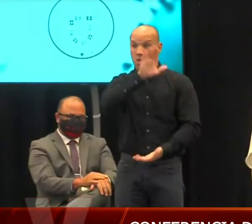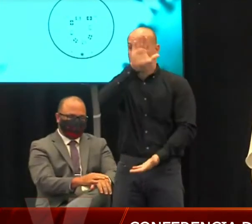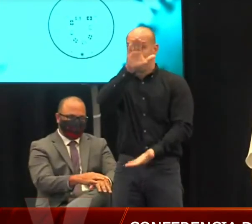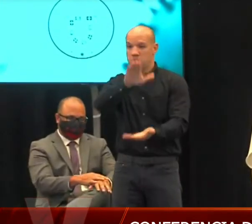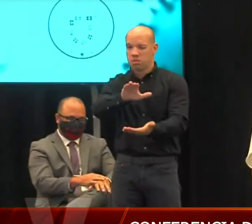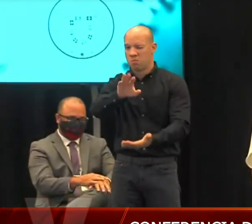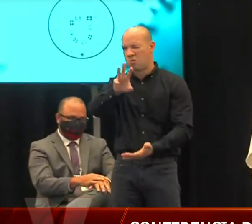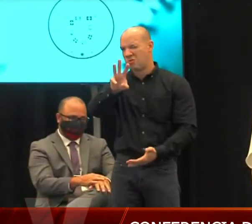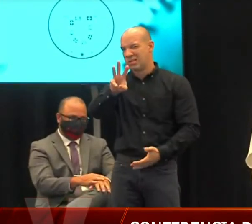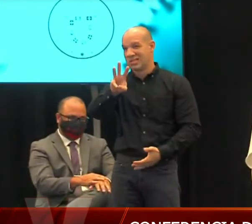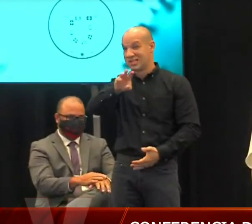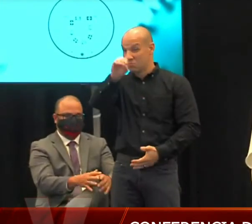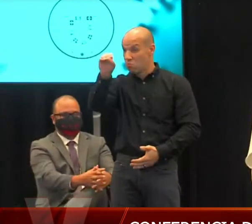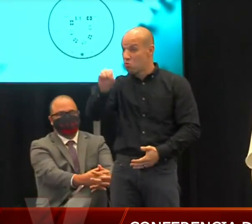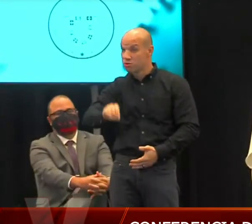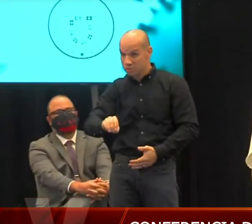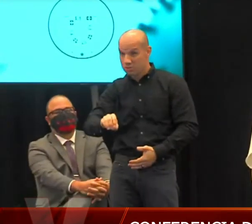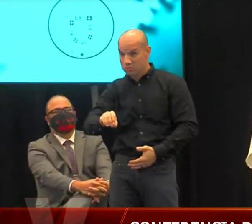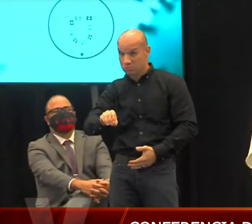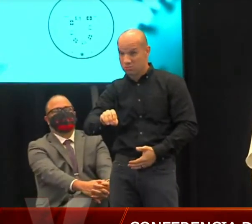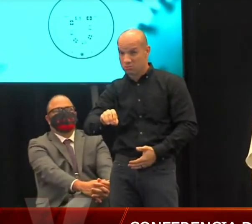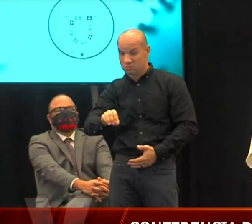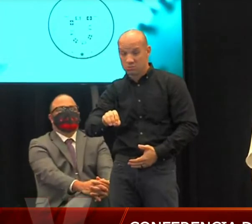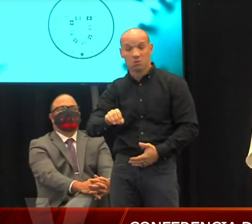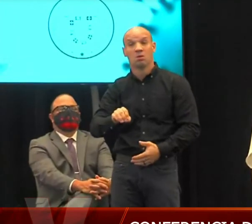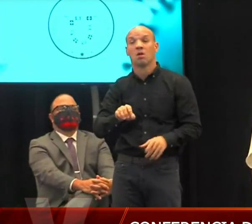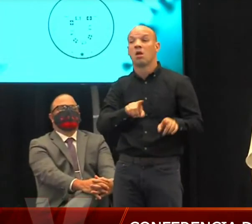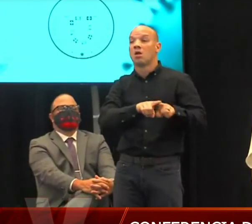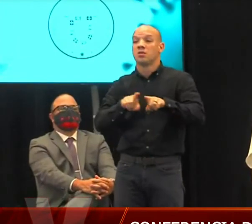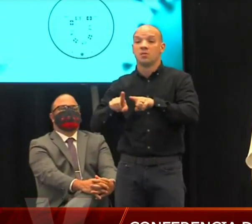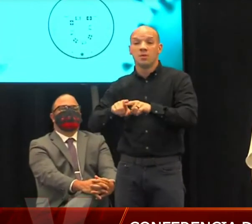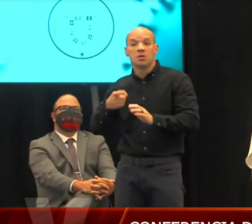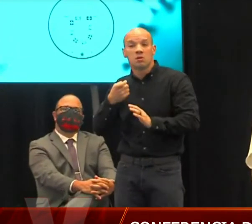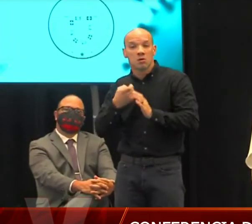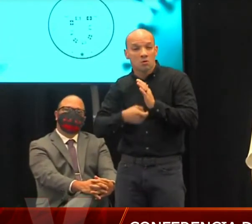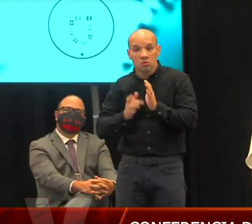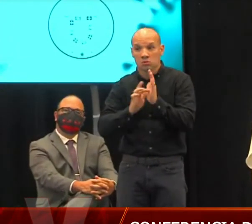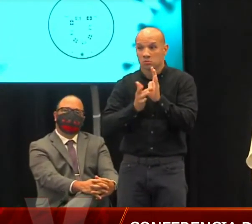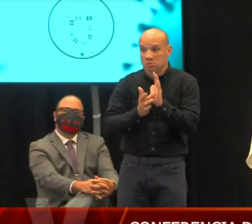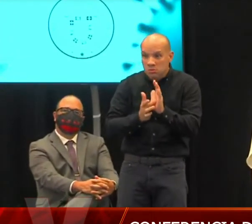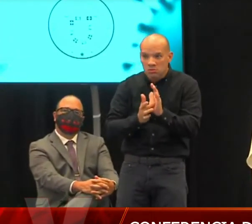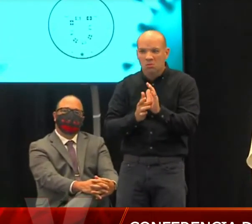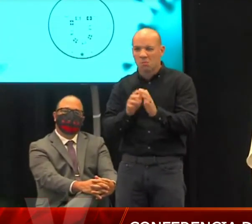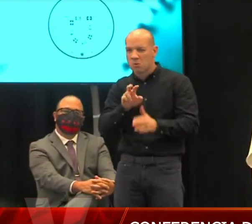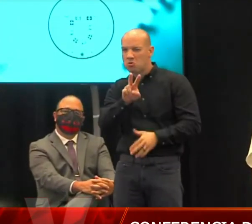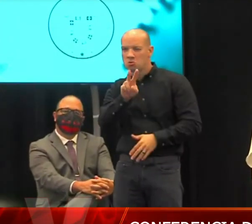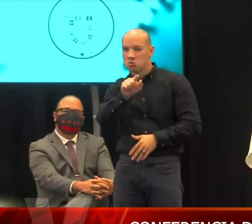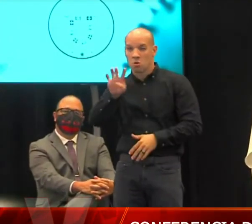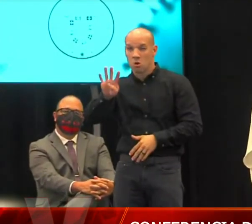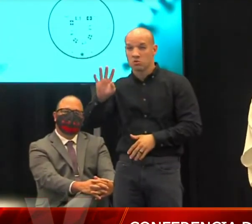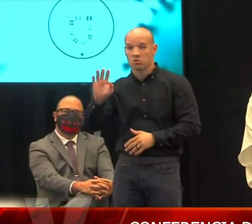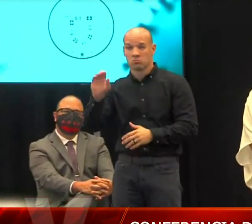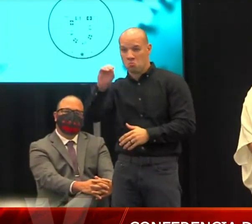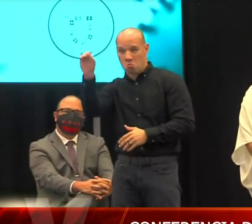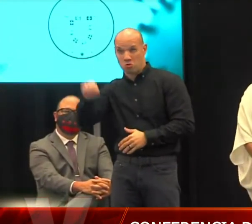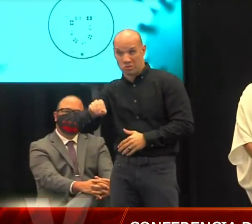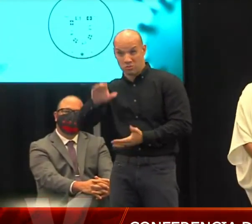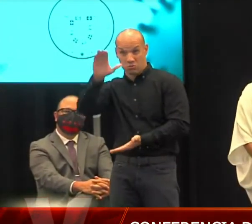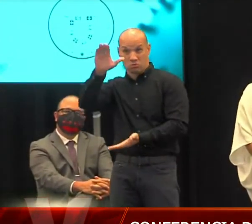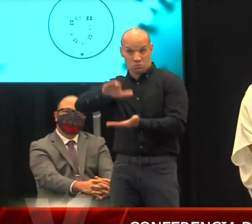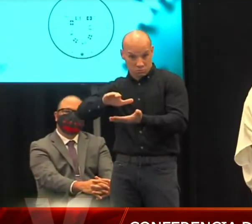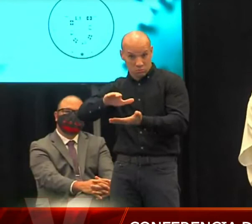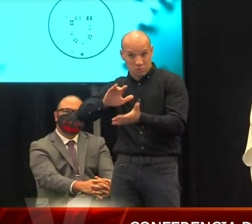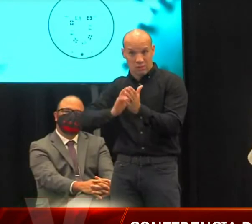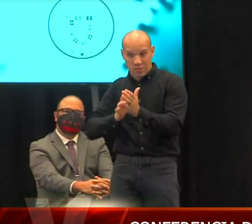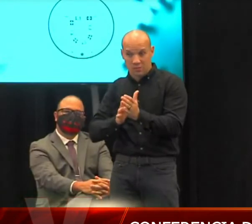un 6% y una disminución de utilización de medicamentos en el rango de 2 a 4% ese ajuste en